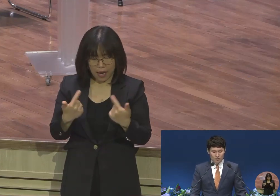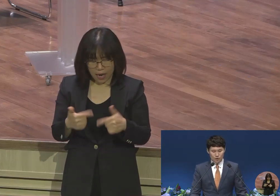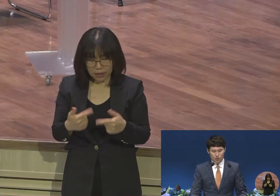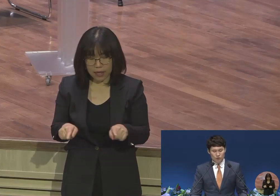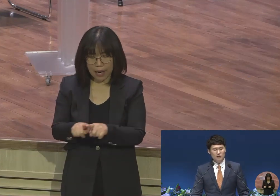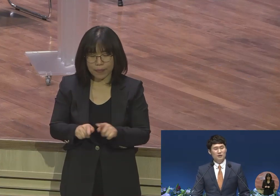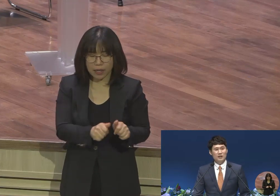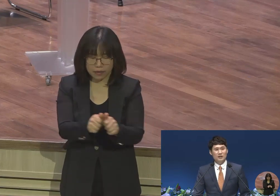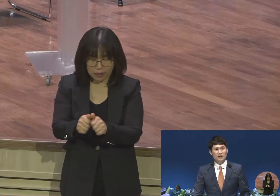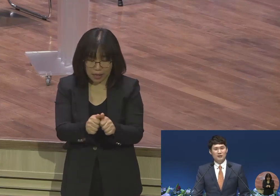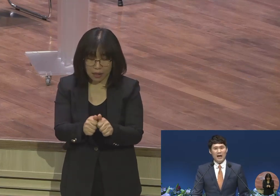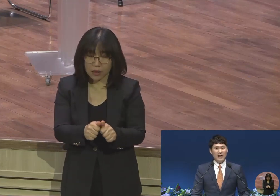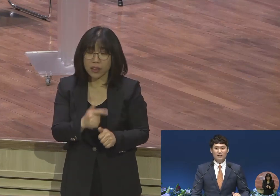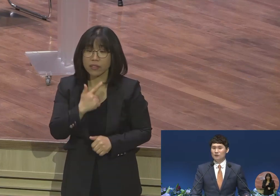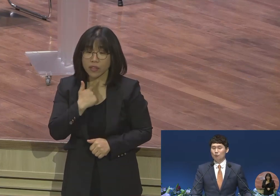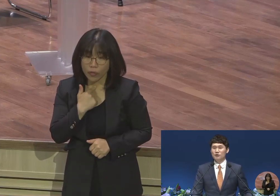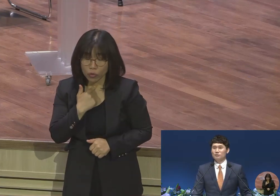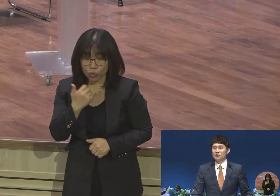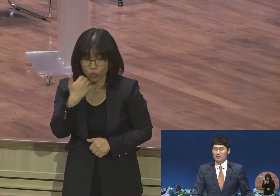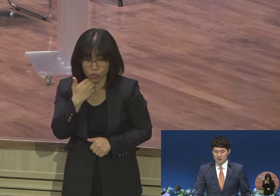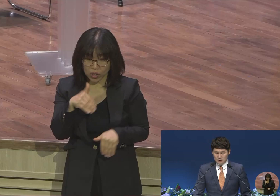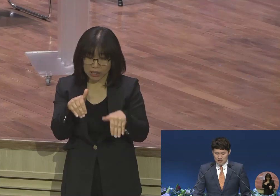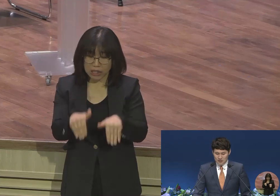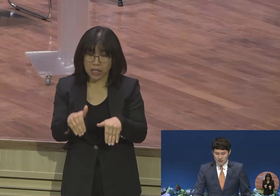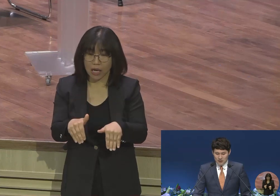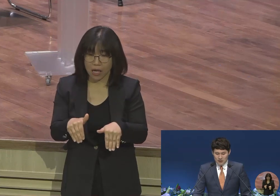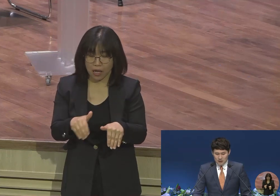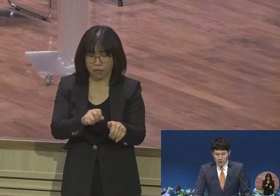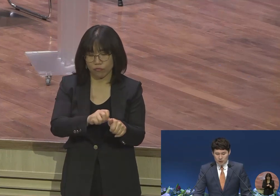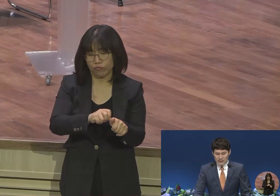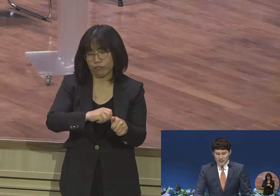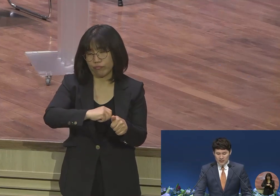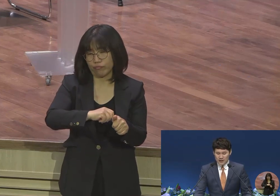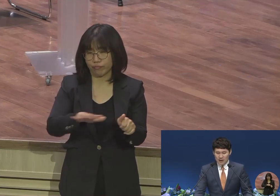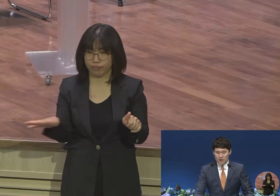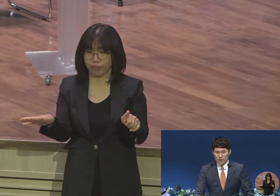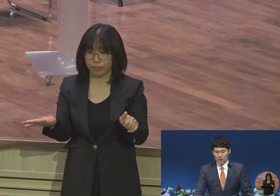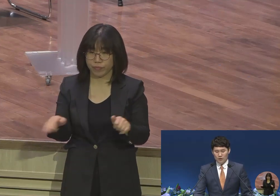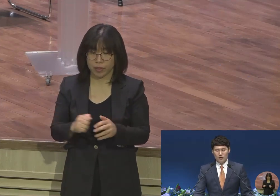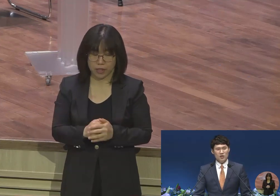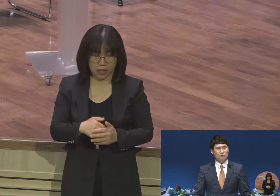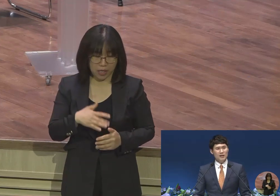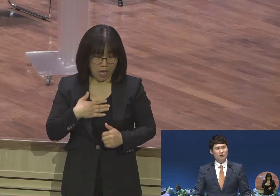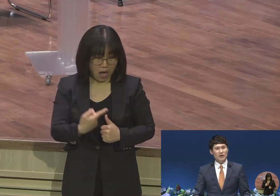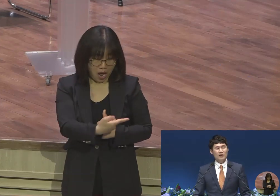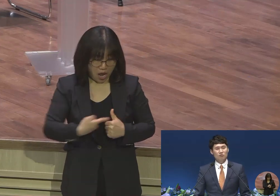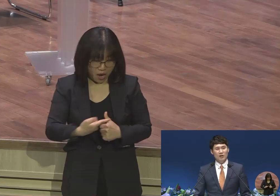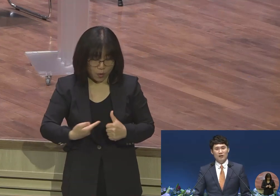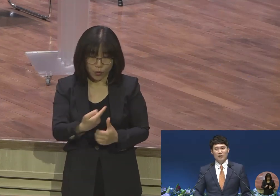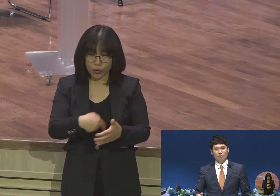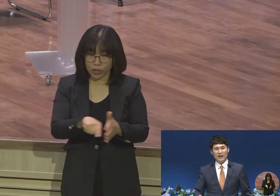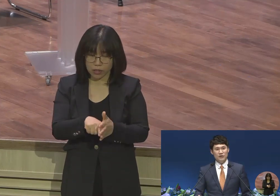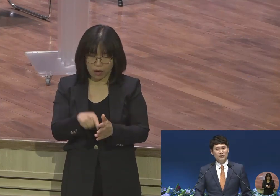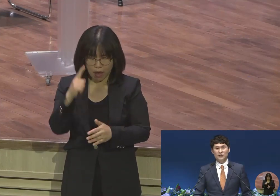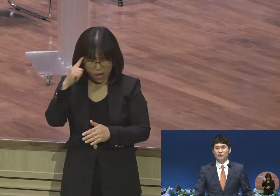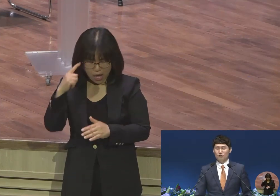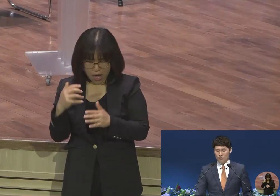충신들이 다 등을 돌렸습니다 그리고 자신을 제거하려고 치밀한 계획 가운데 반역을 일으켰고